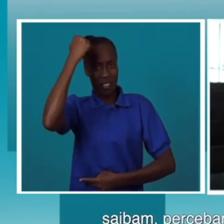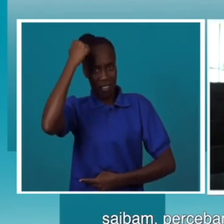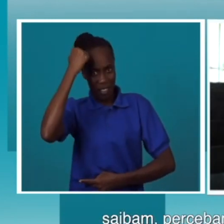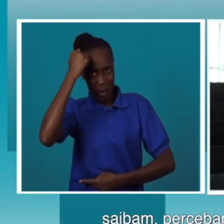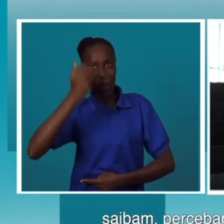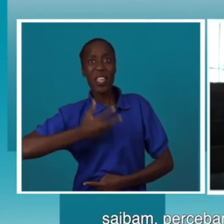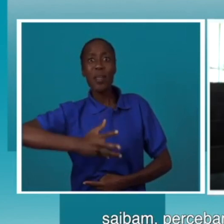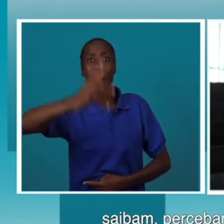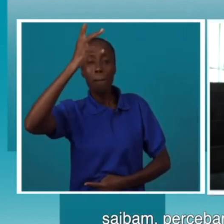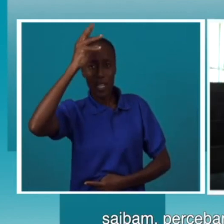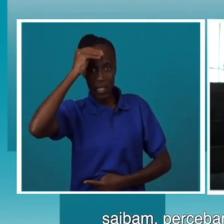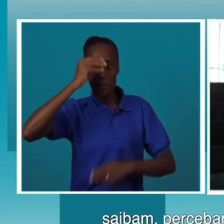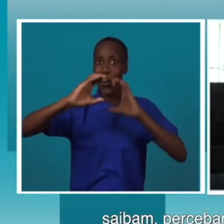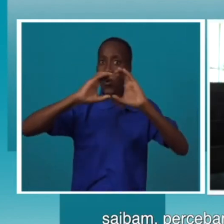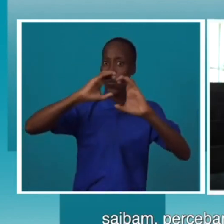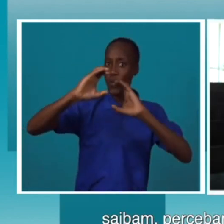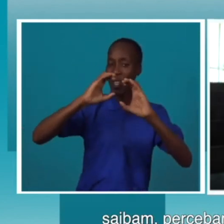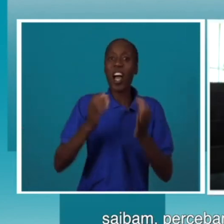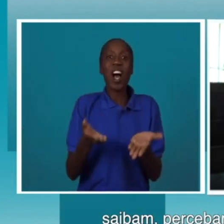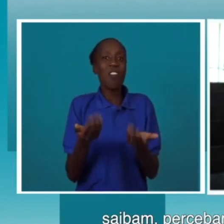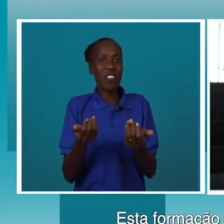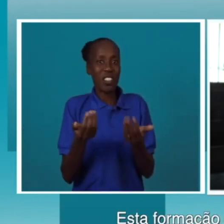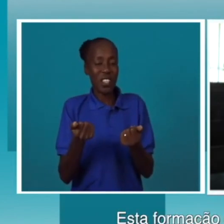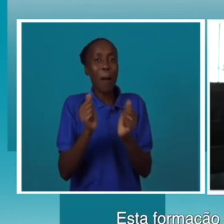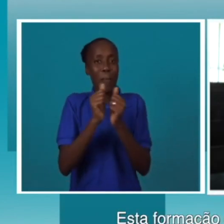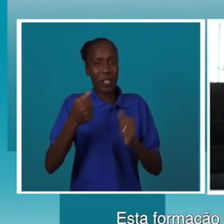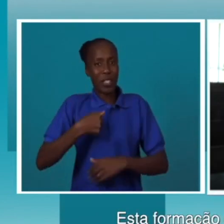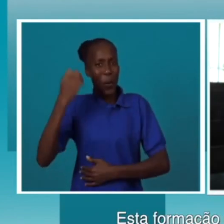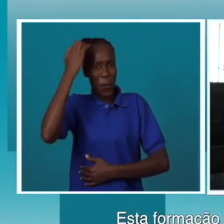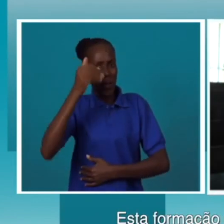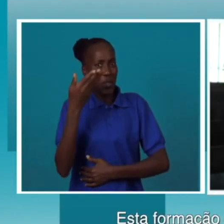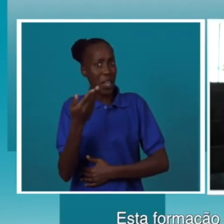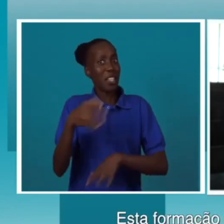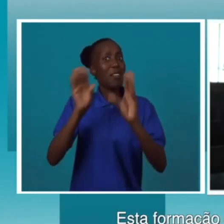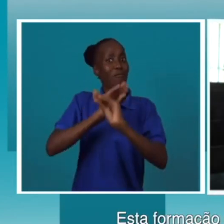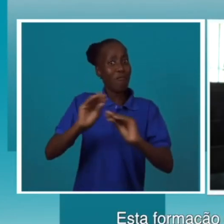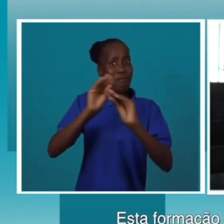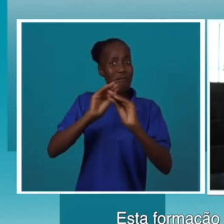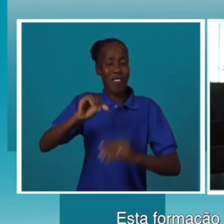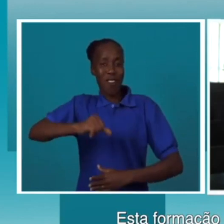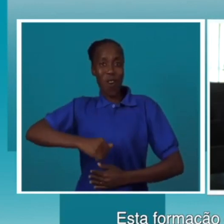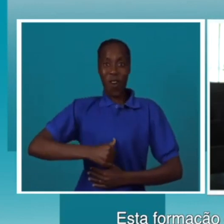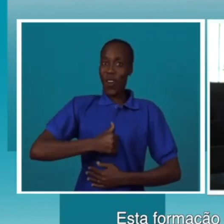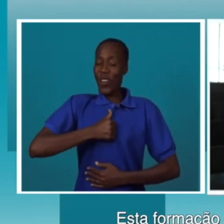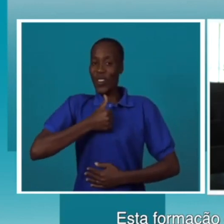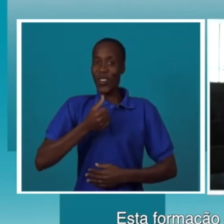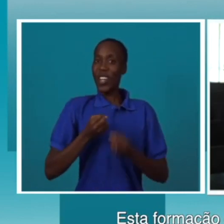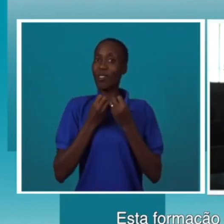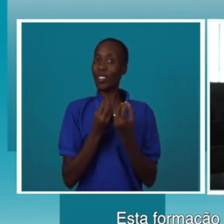percebam, comuniquem facilmente. Então, penso que esta formação orgulha-nos muito e é o